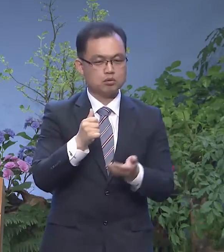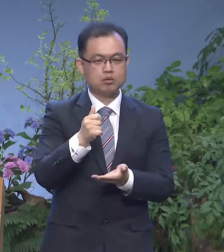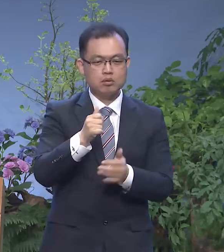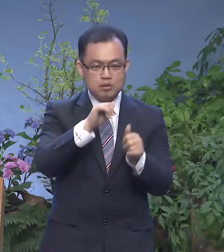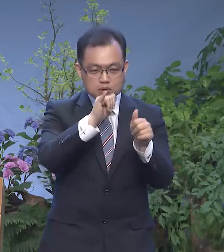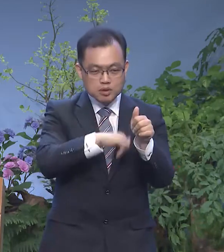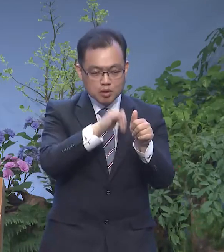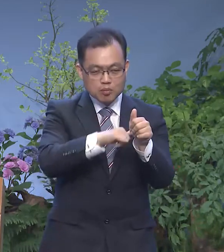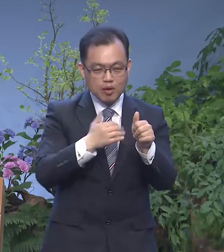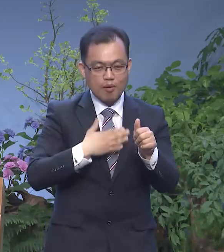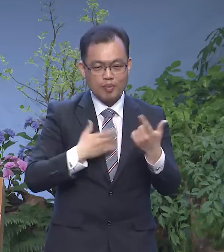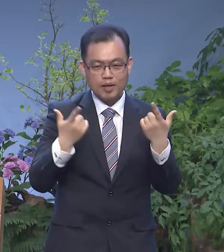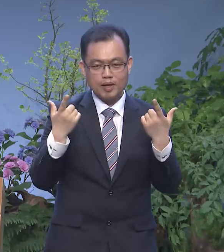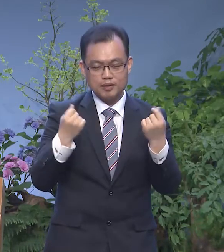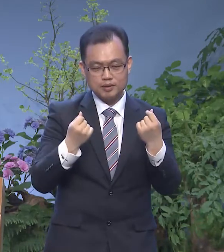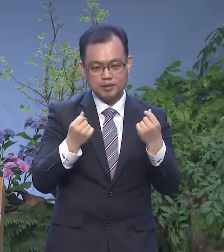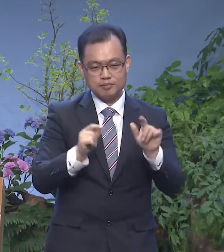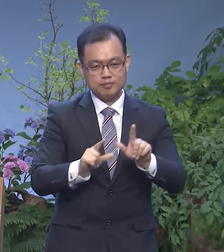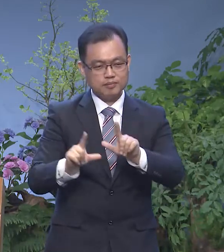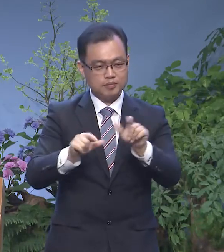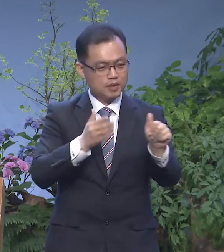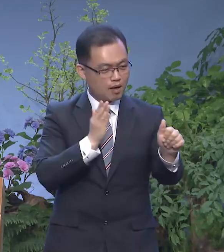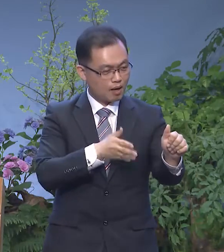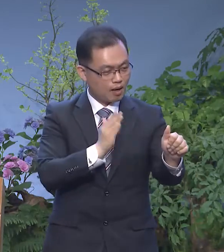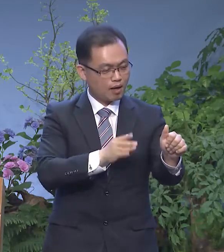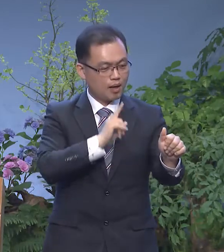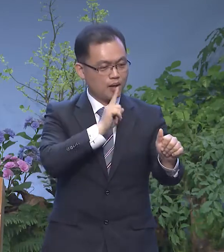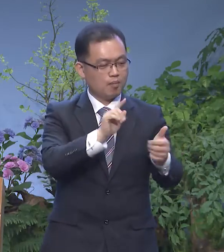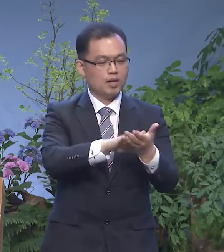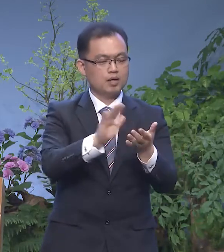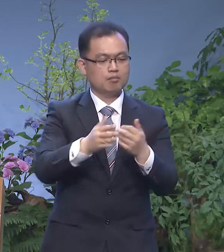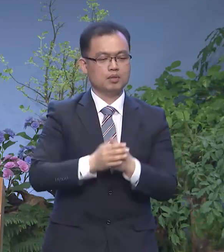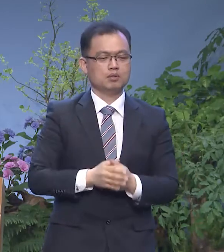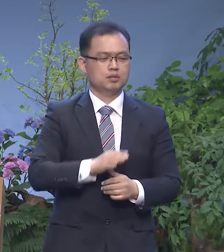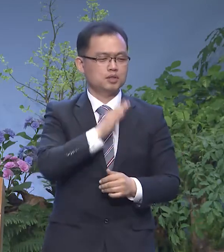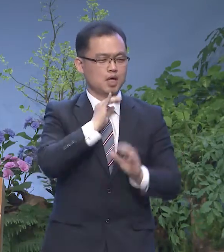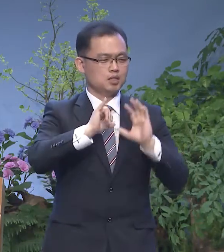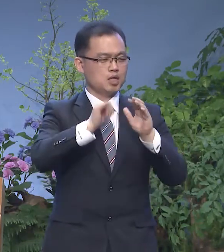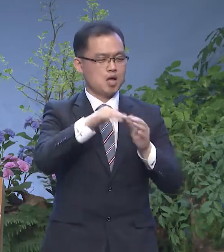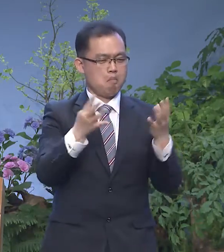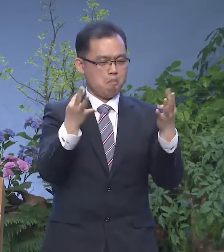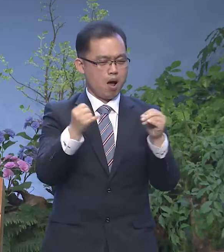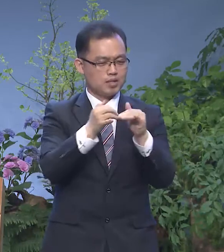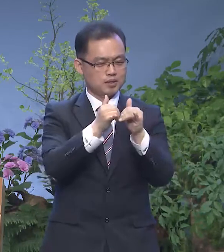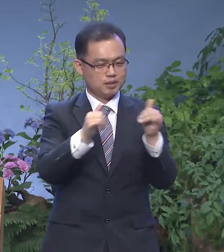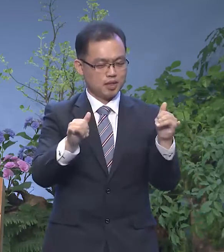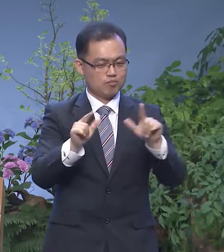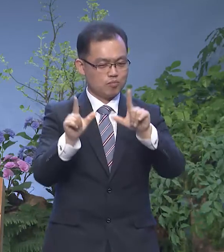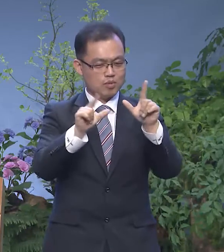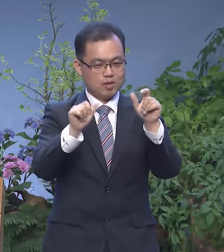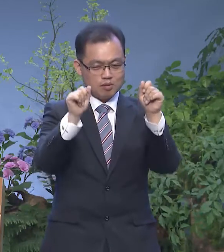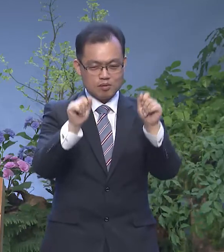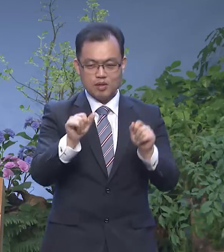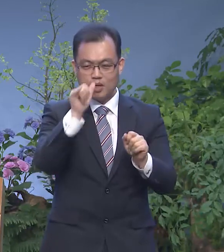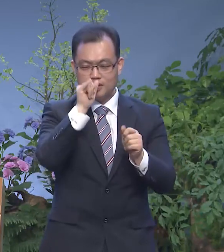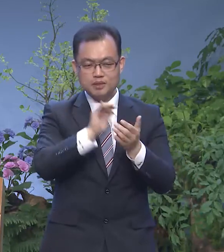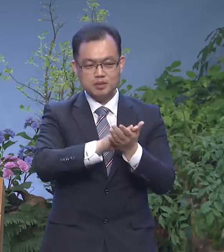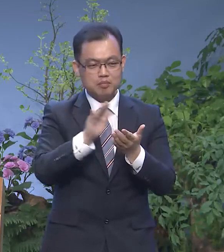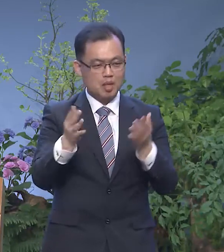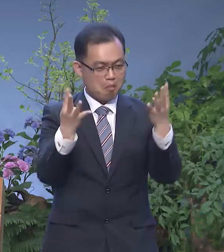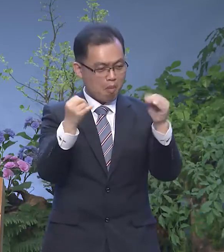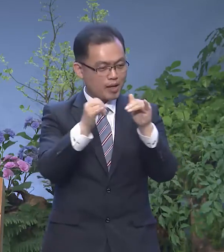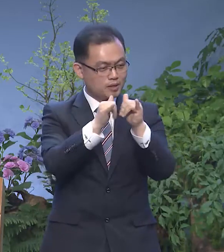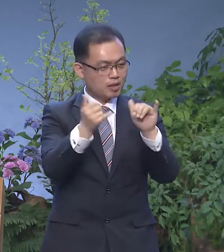살아라고 말씀하고 있는 것입니다 사실 세상에는 많은 사람들이 있습니다 이 많은 사람들은 다